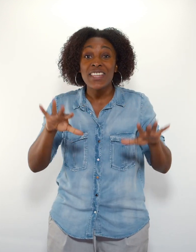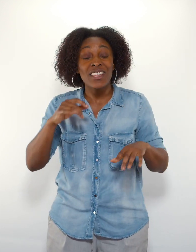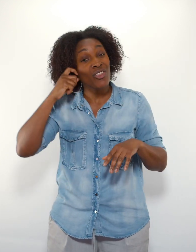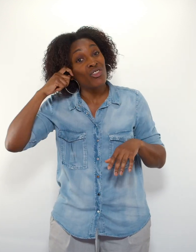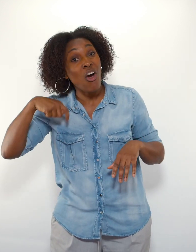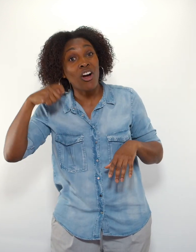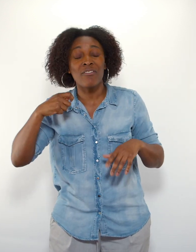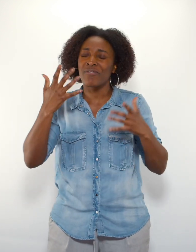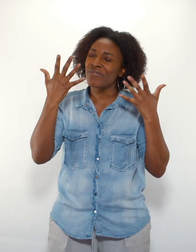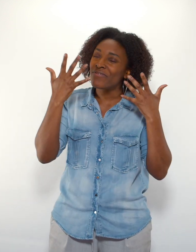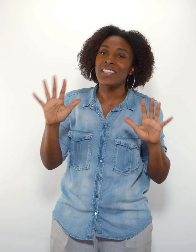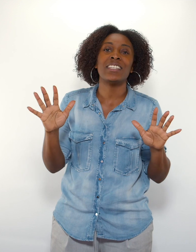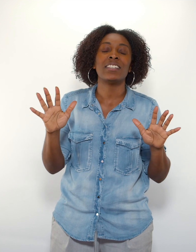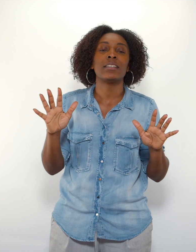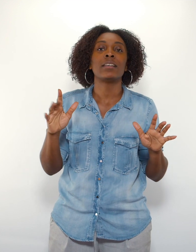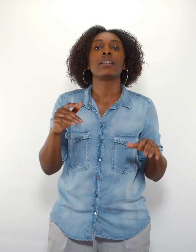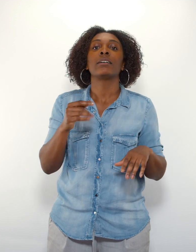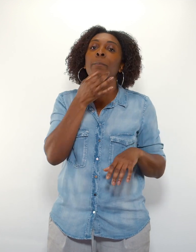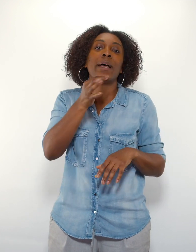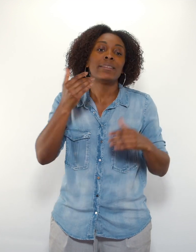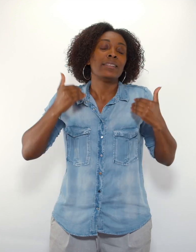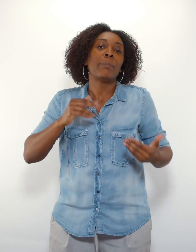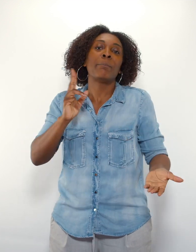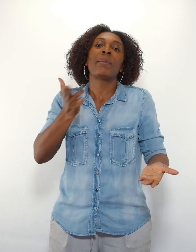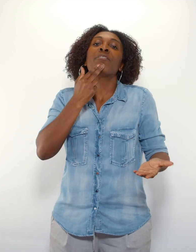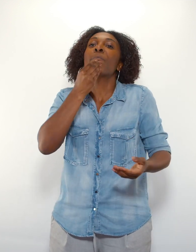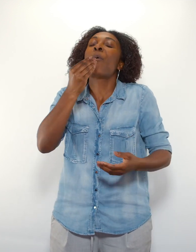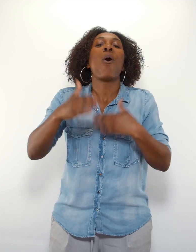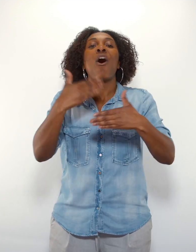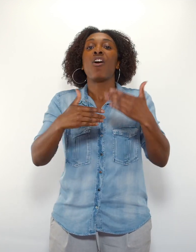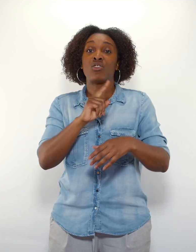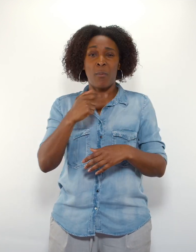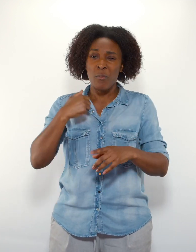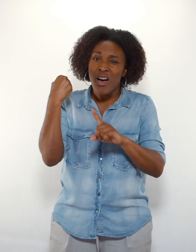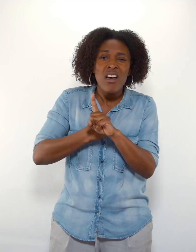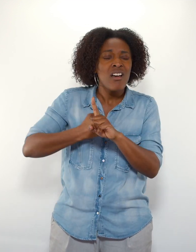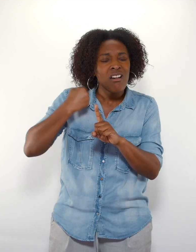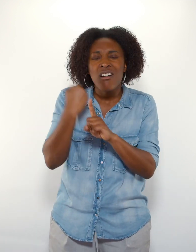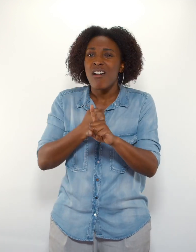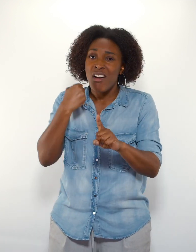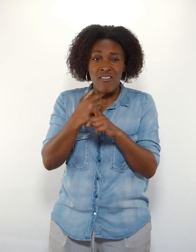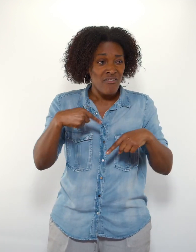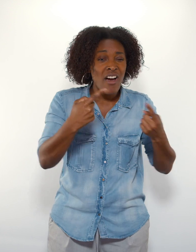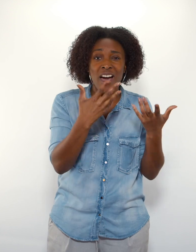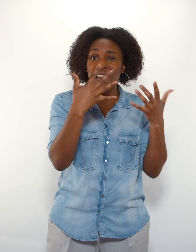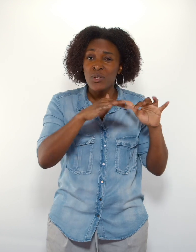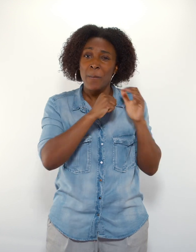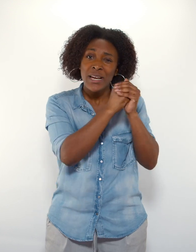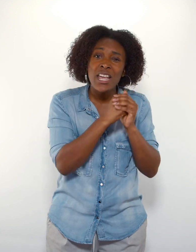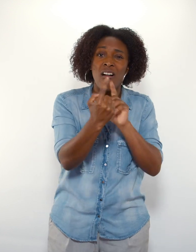de la drogue. Je ne vous dis pas que tout a été rose, mais j'ai persévéré. Je suis allé aux différentes réunions de prière. Je me suis approché du pasteur. Je me suis